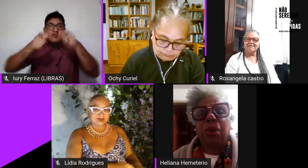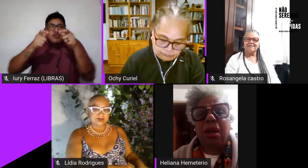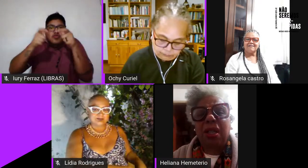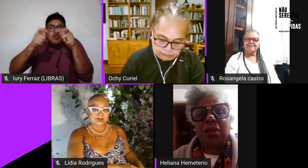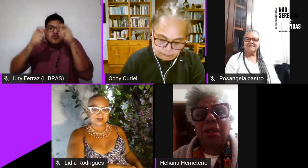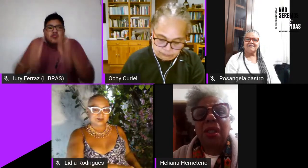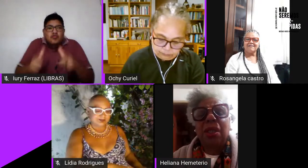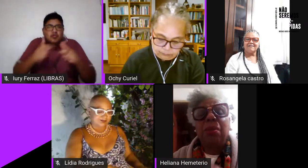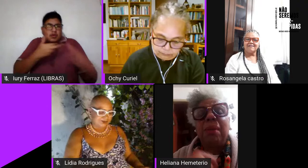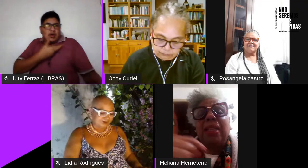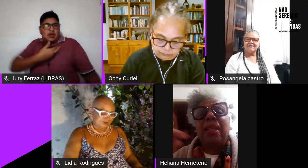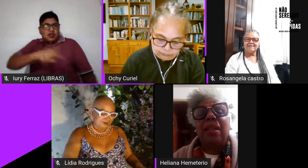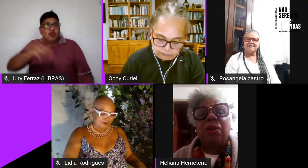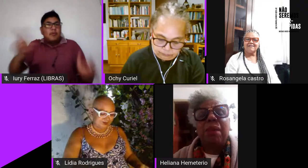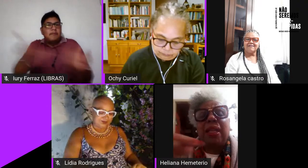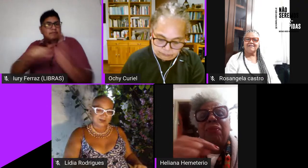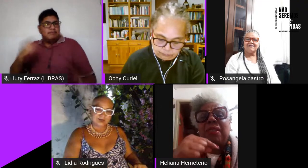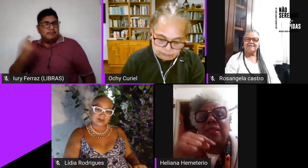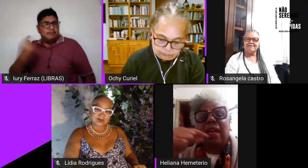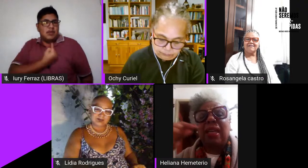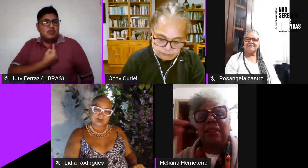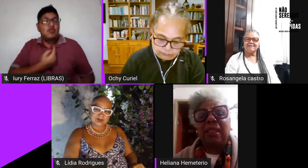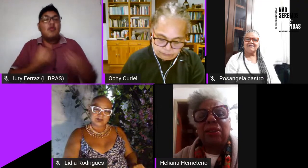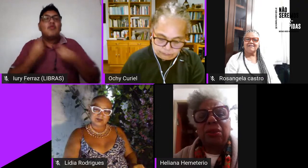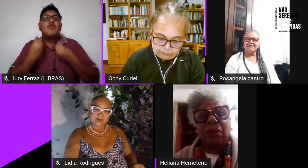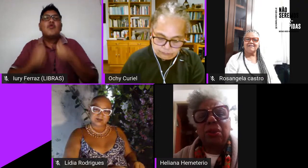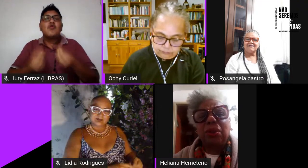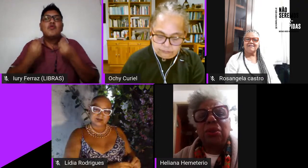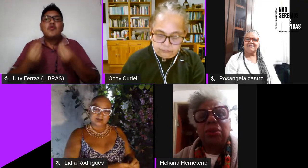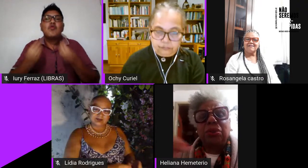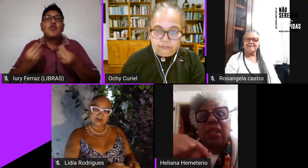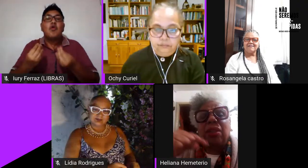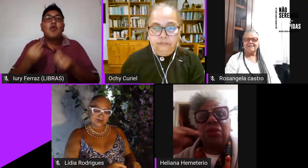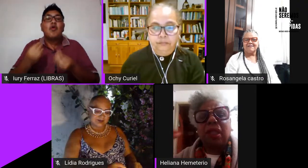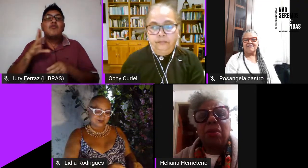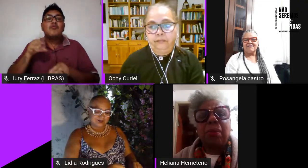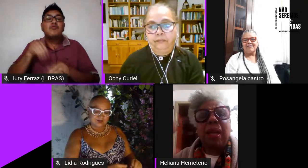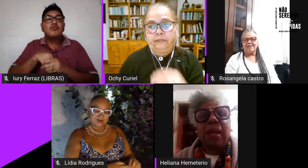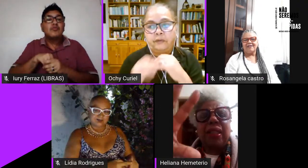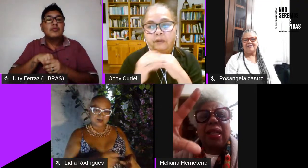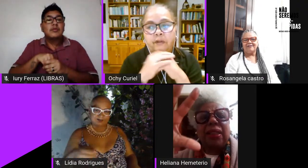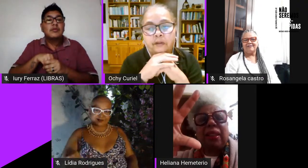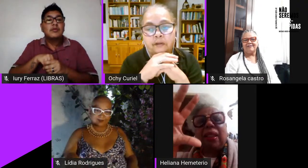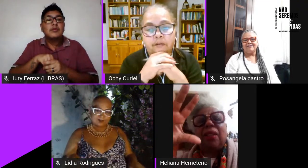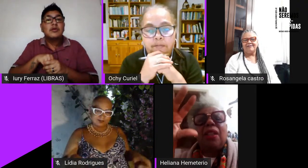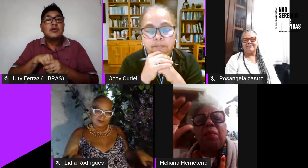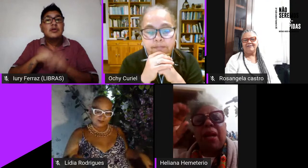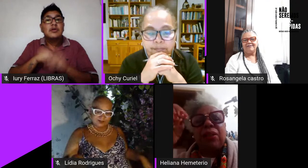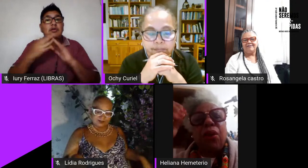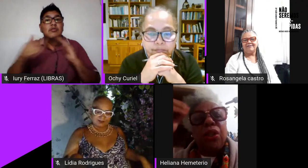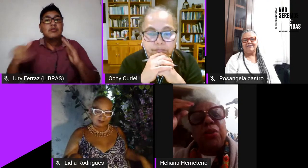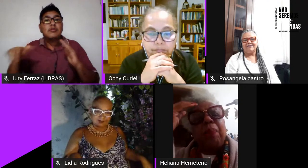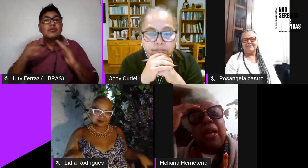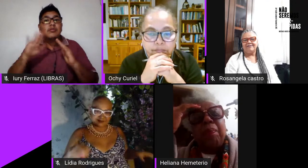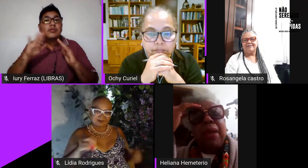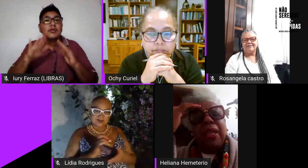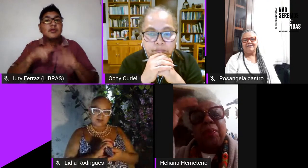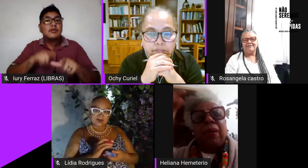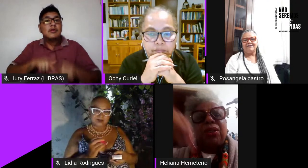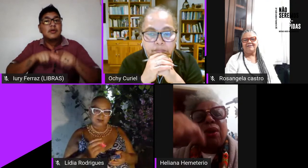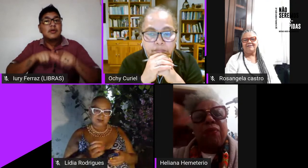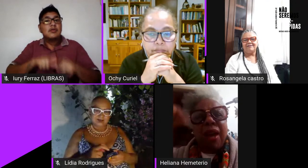é muito nosso como é que como é que vai se dar lá dentro dos terrenos de canoblé a hierarquia mas hoje